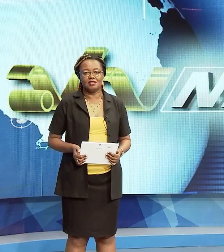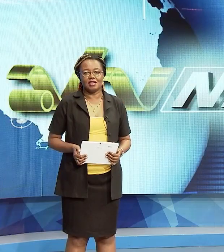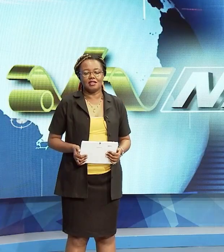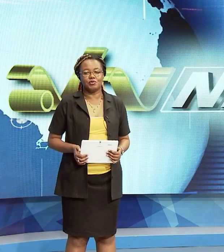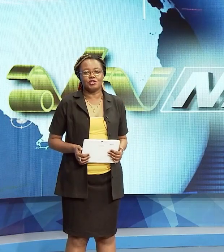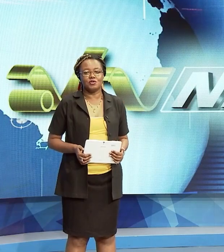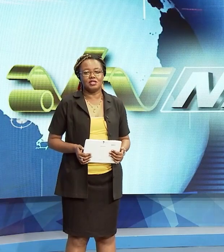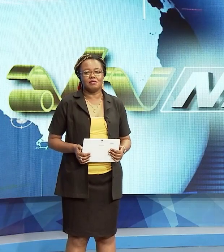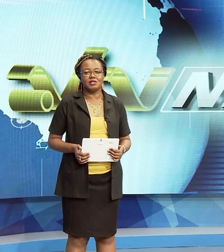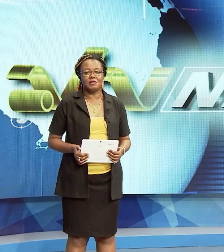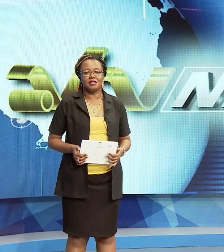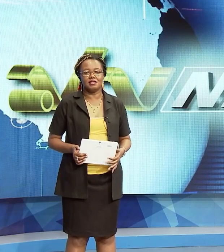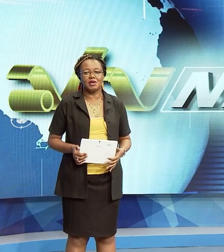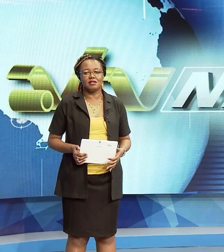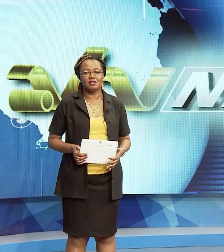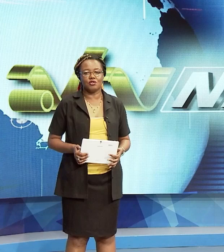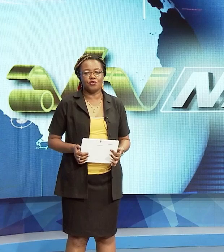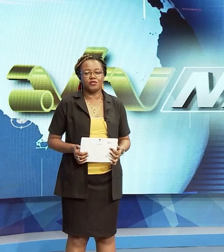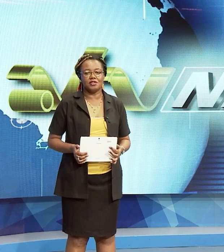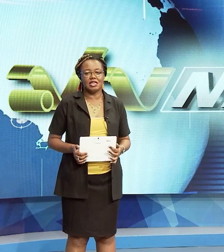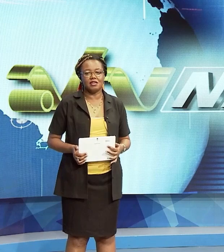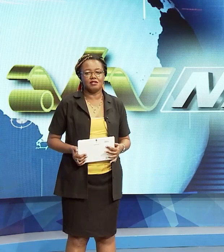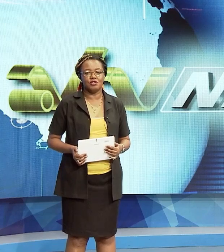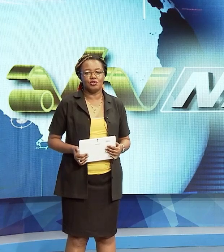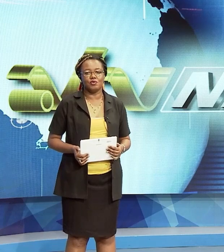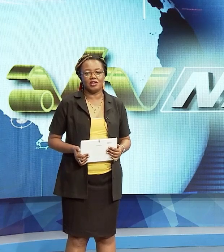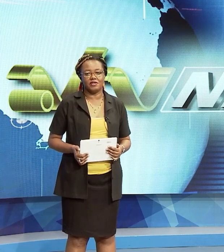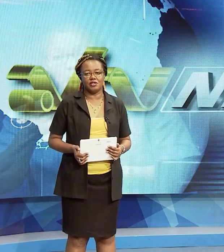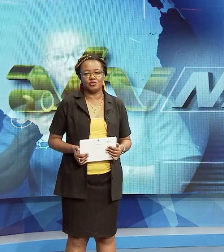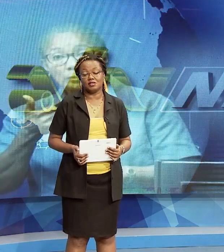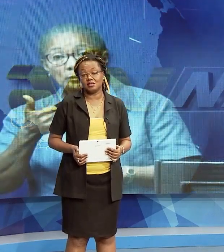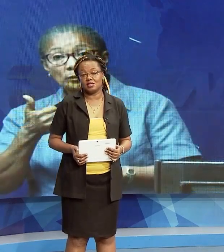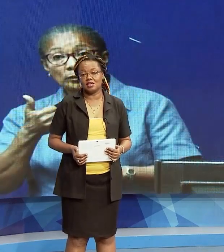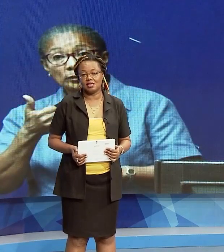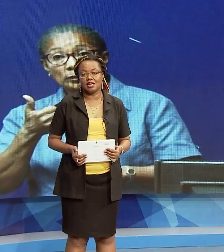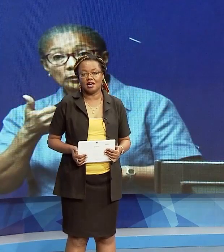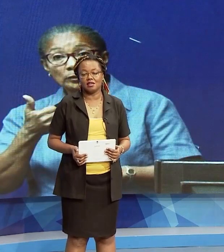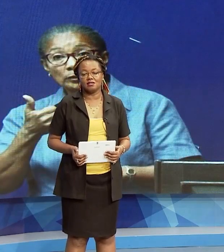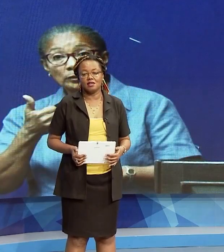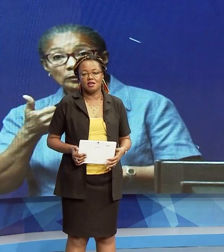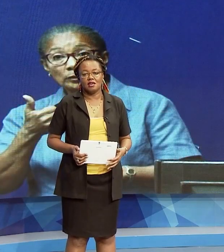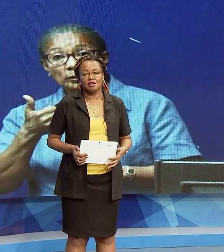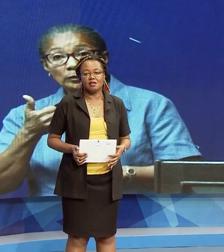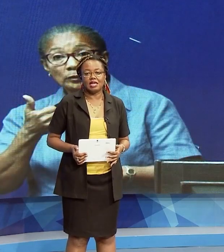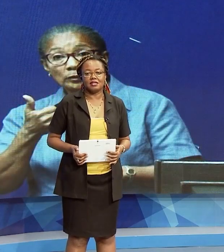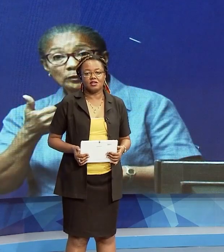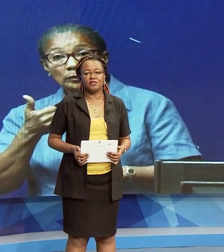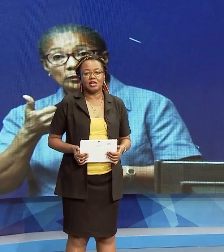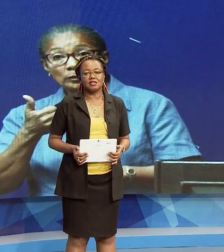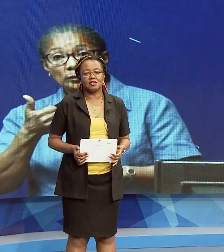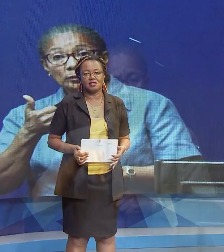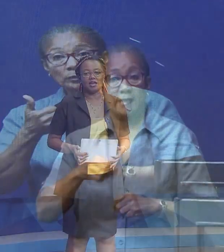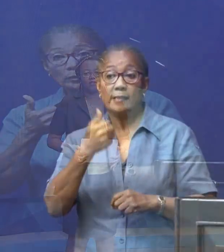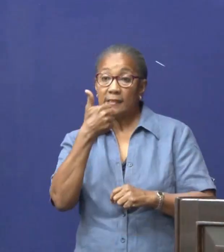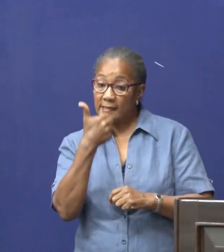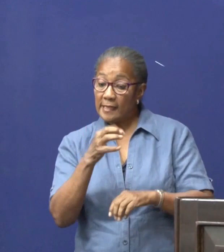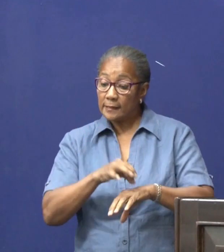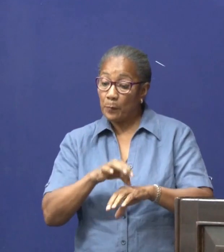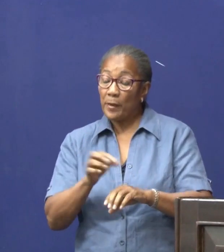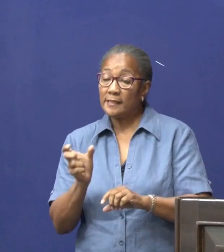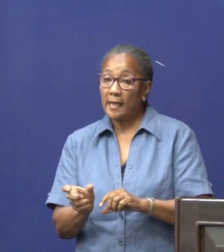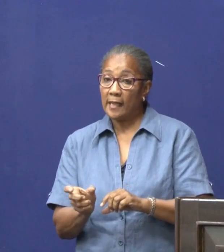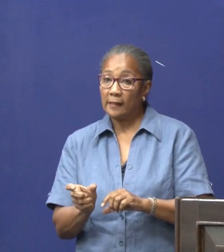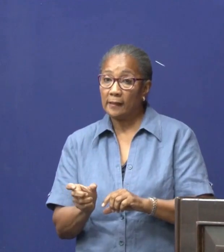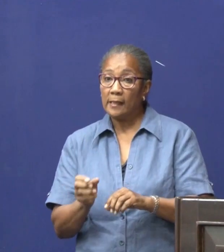Het aantal personen dat besmet is met het COVID-19 coronavirus is gestegen naar 8. Het laatste geval is gisteravond